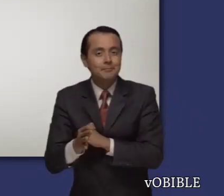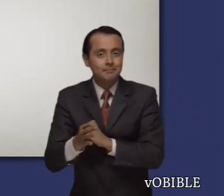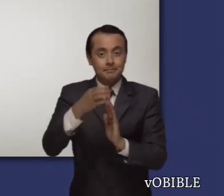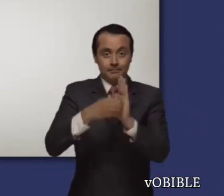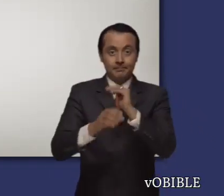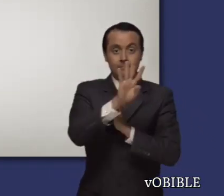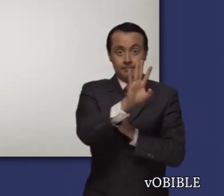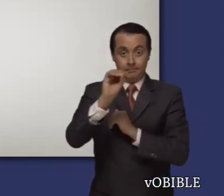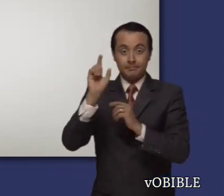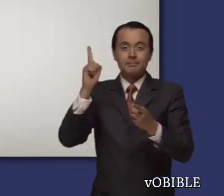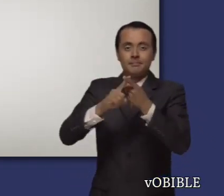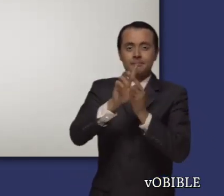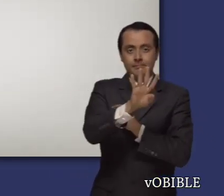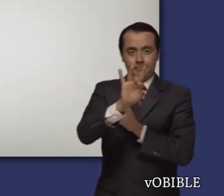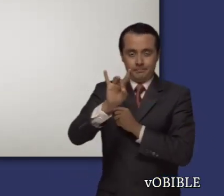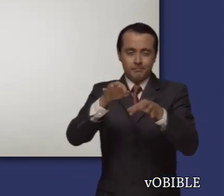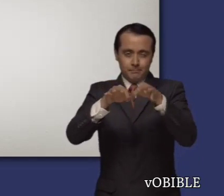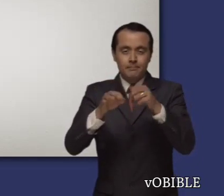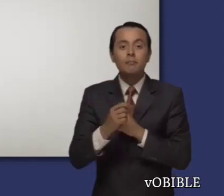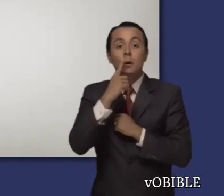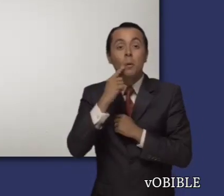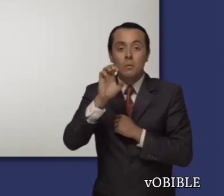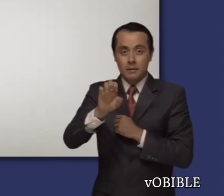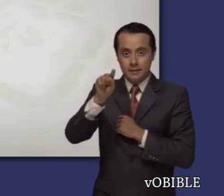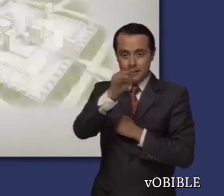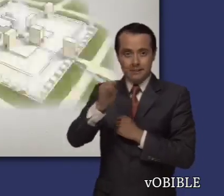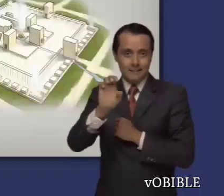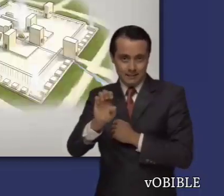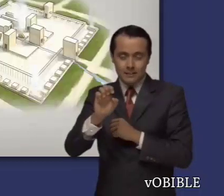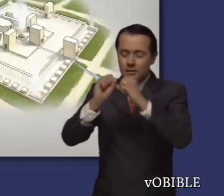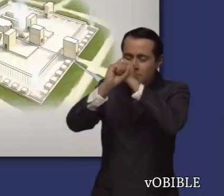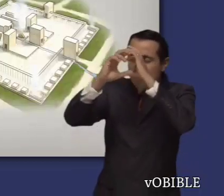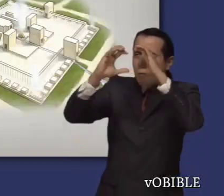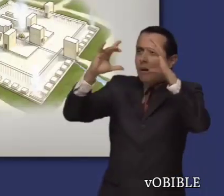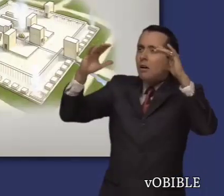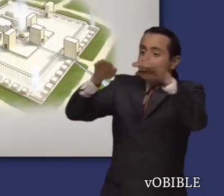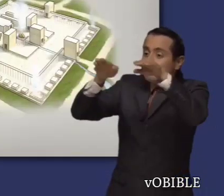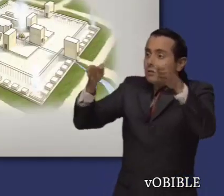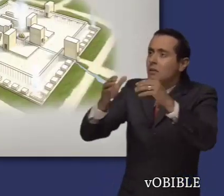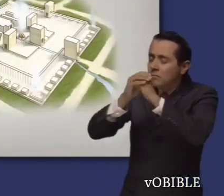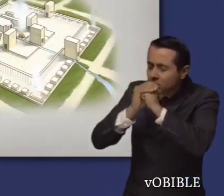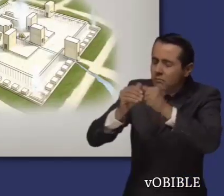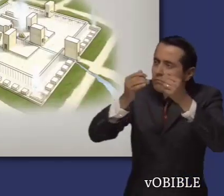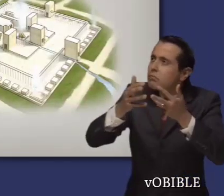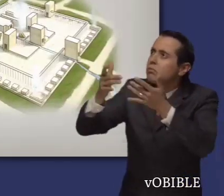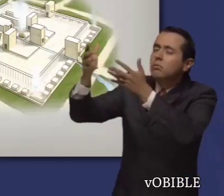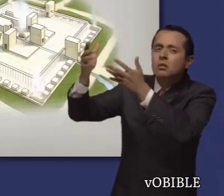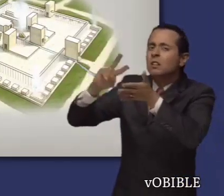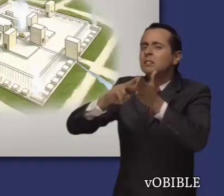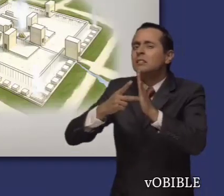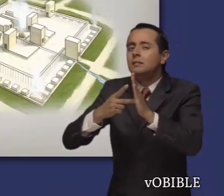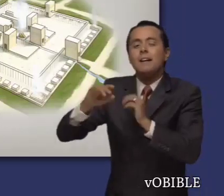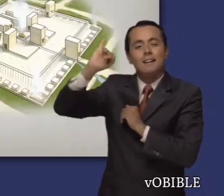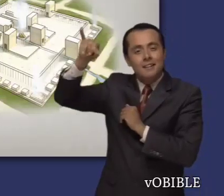En los capítulos 40 a 48, leemos que Jehová le muestra a Ezequiel la visión de un templo. Esta